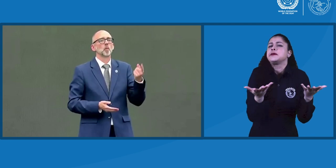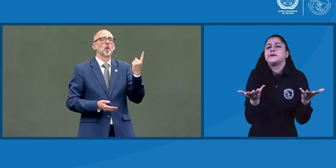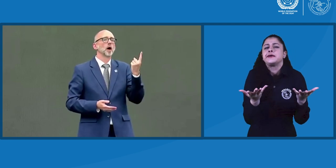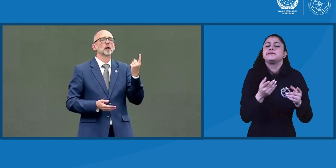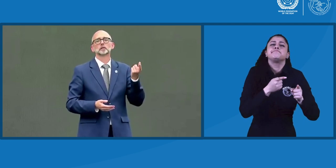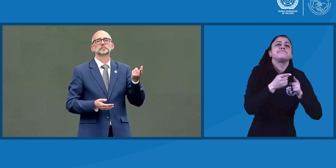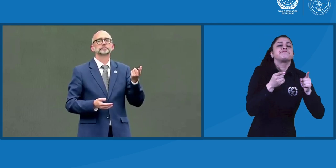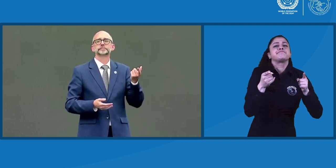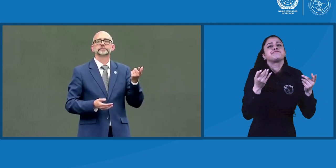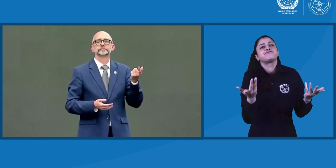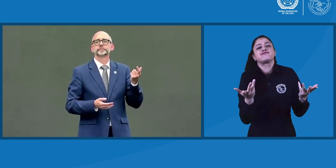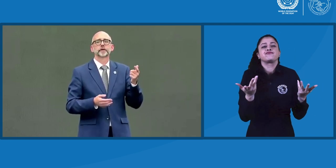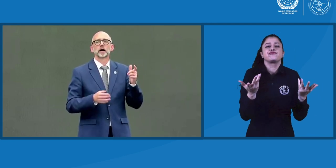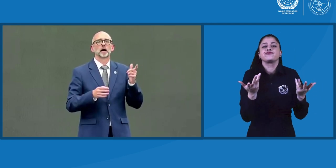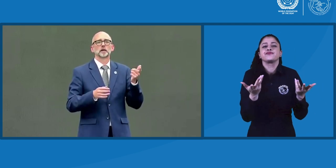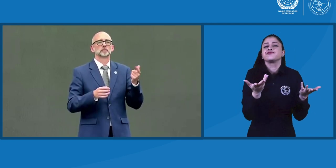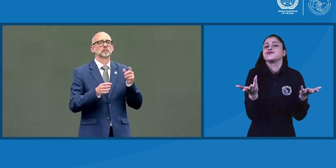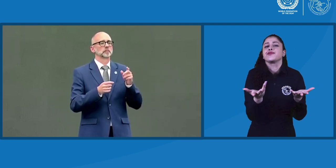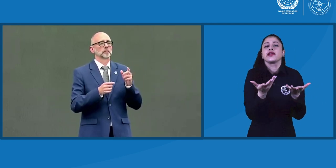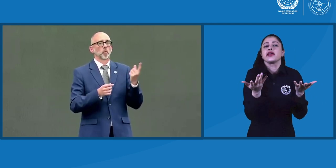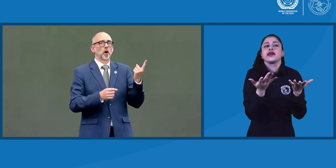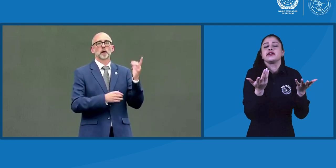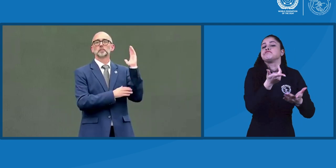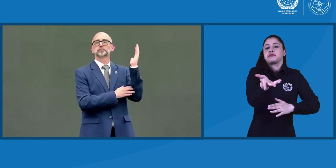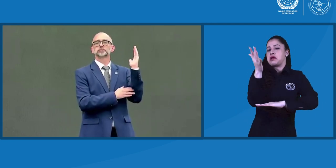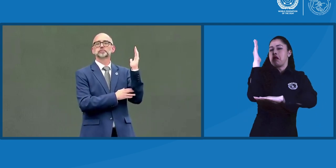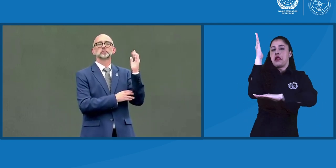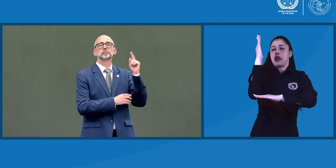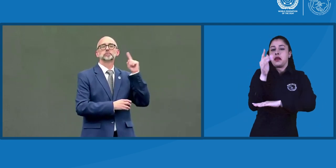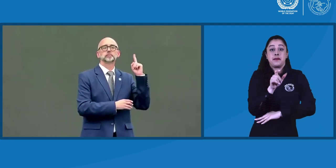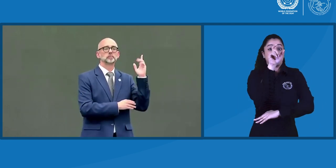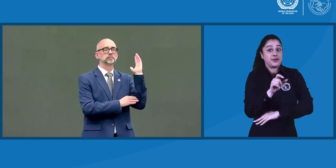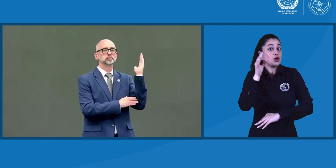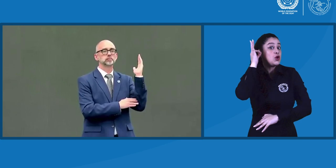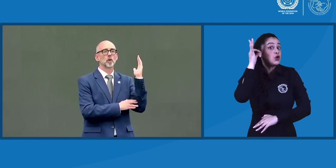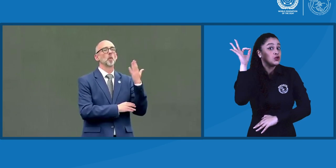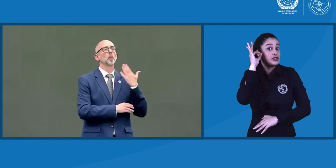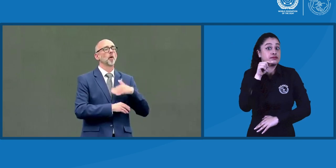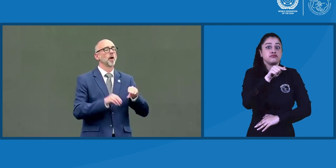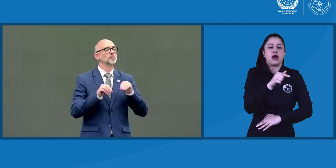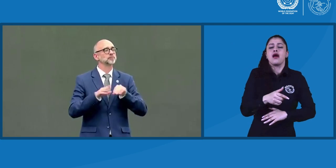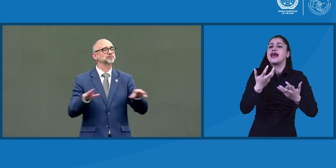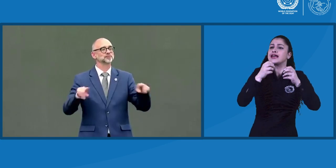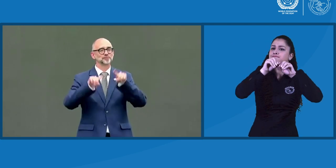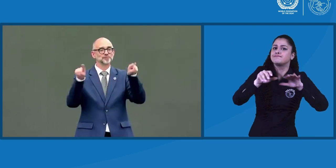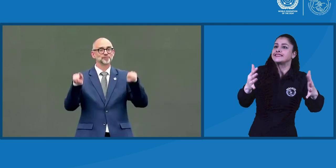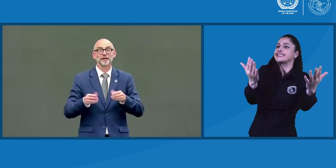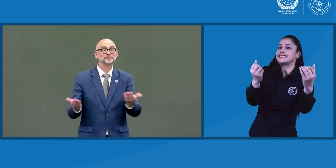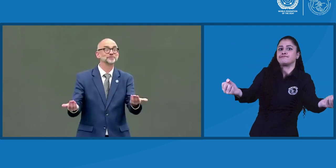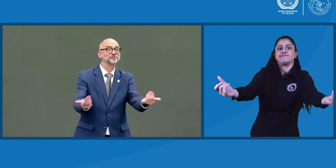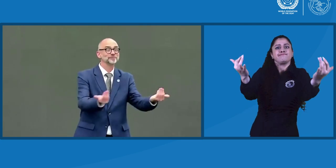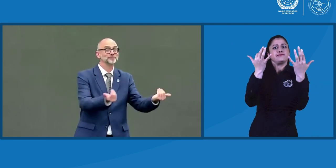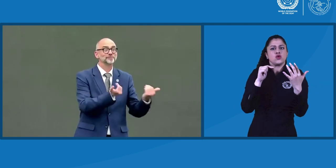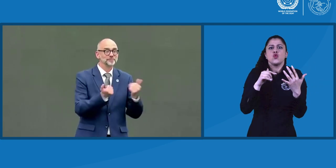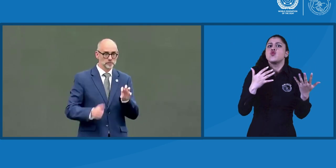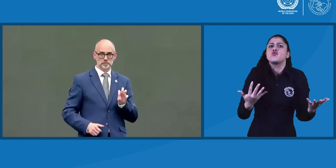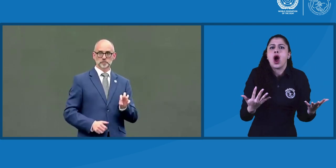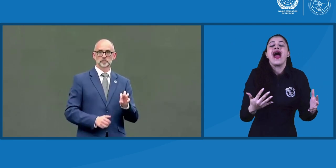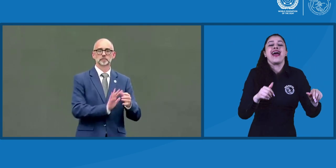Entonces, por ejemplo, si hay un evento que contara con intérpretes de lengua de señas, en los afiches de publicidad debe aparecer